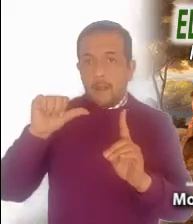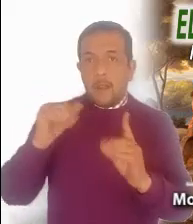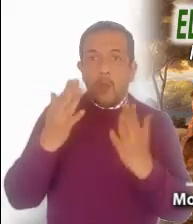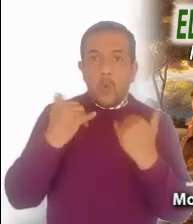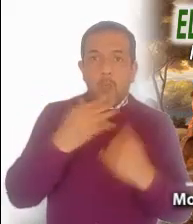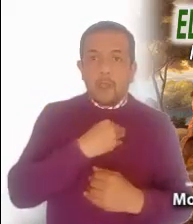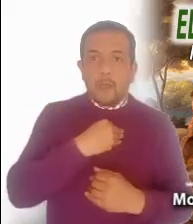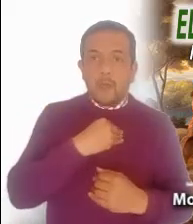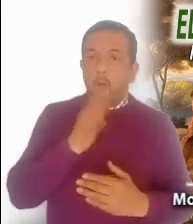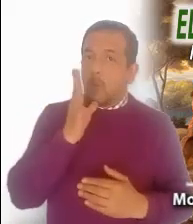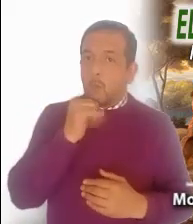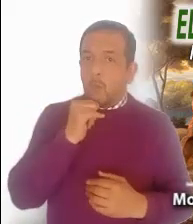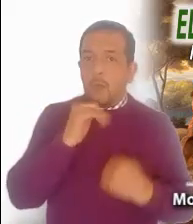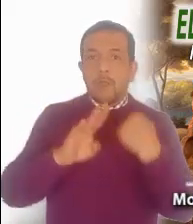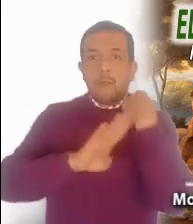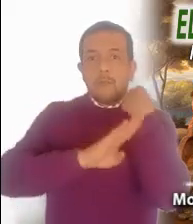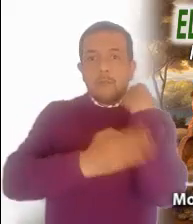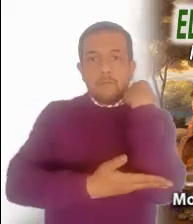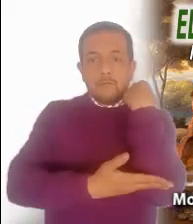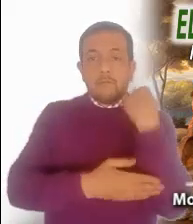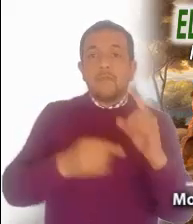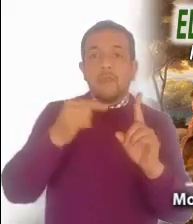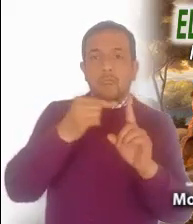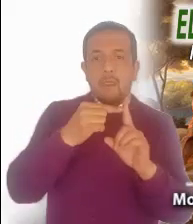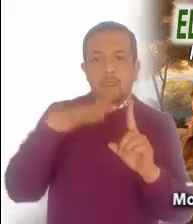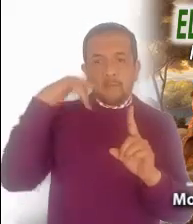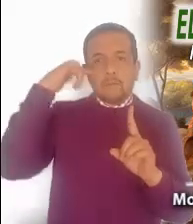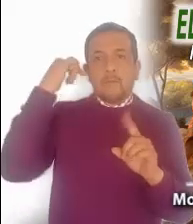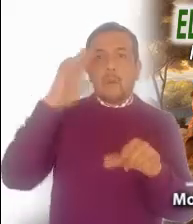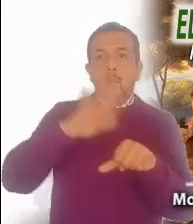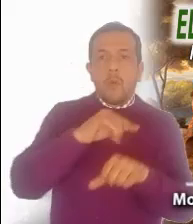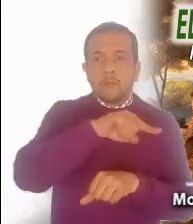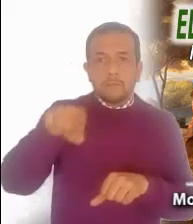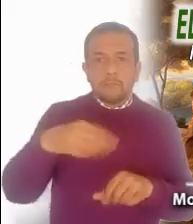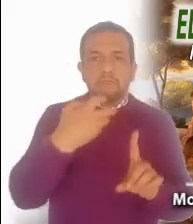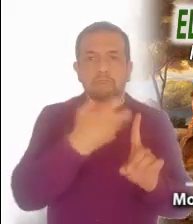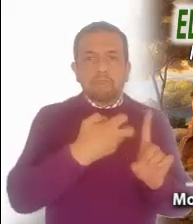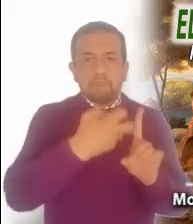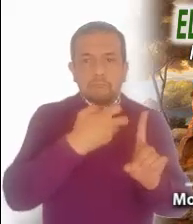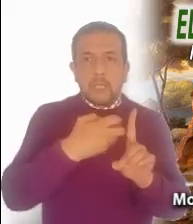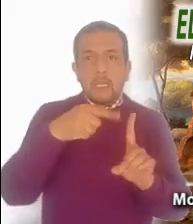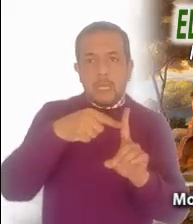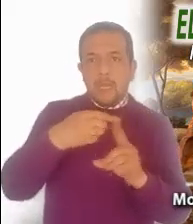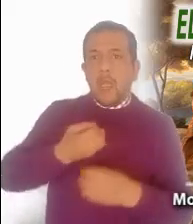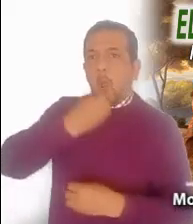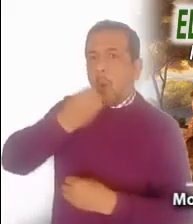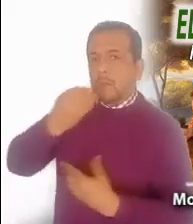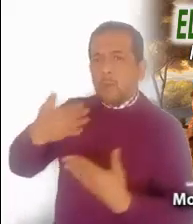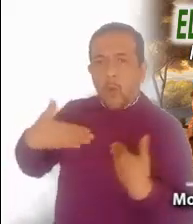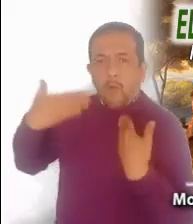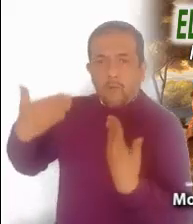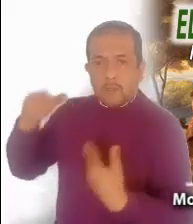que sufre las burlas de su rival, haciendo a ella una oración confiada. Señor,